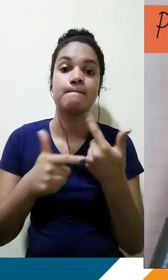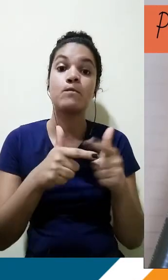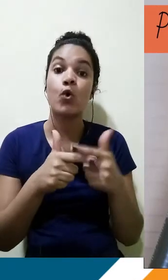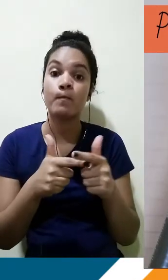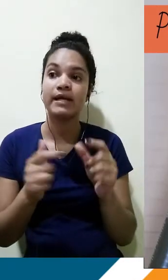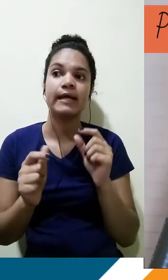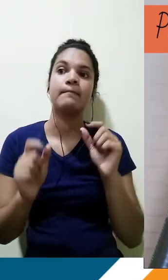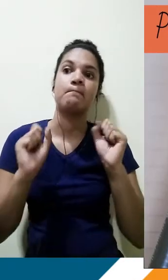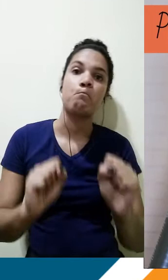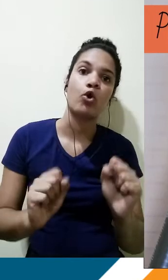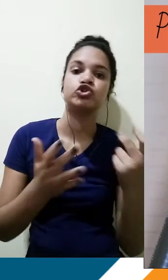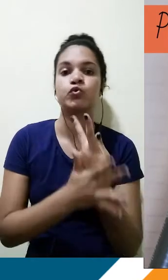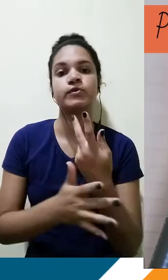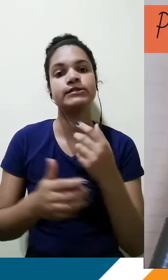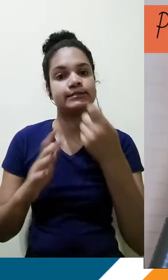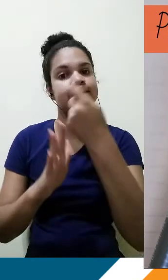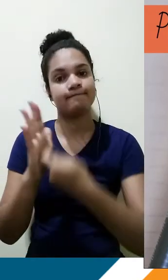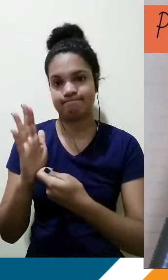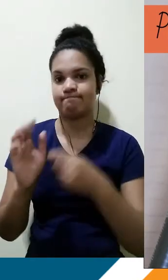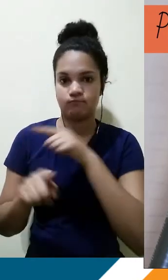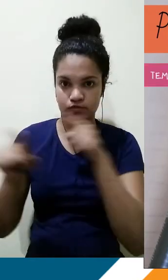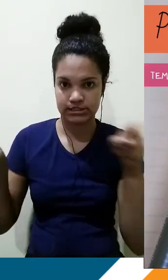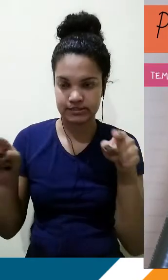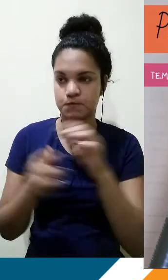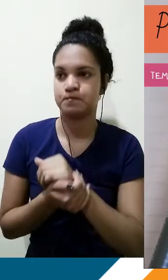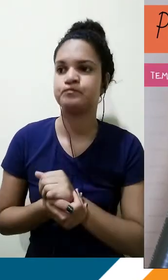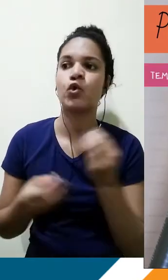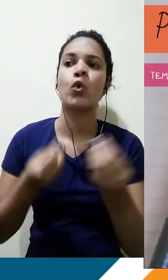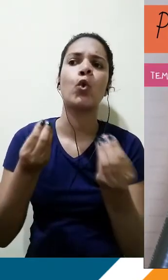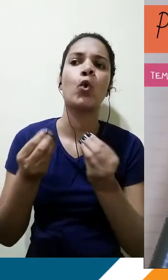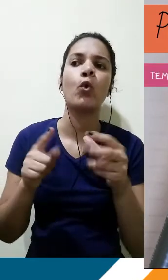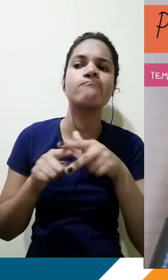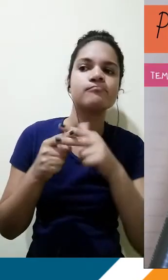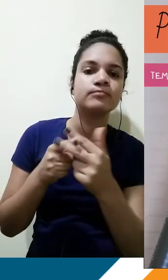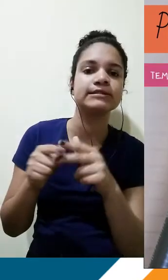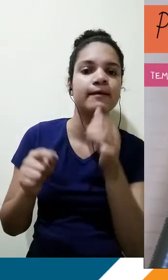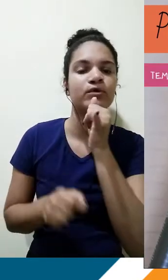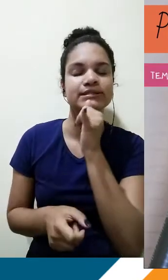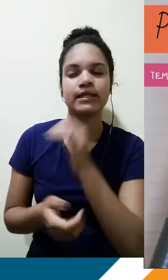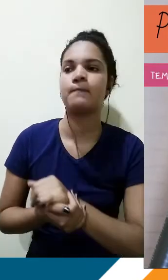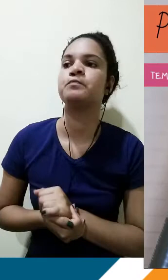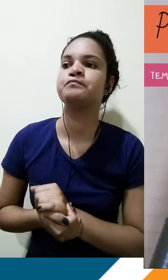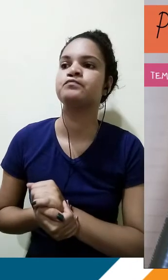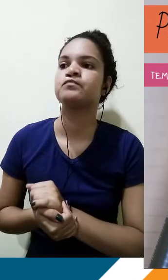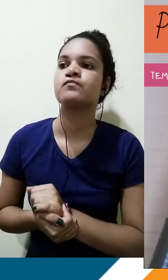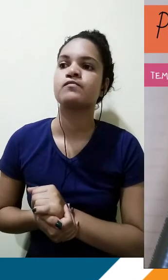ou ocorrem na redação de vocês. Como nós poderíamos ajustar, por exemplo, um processo de erro numa